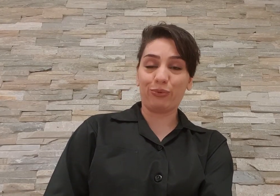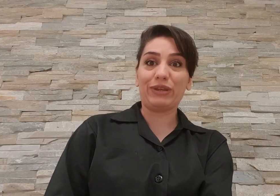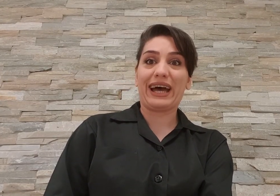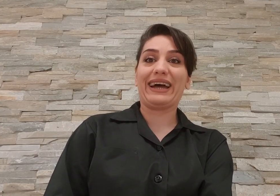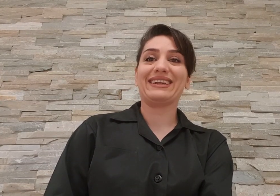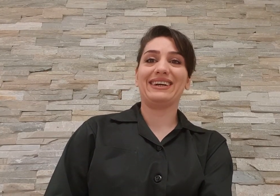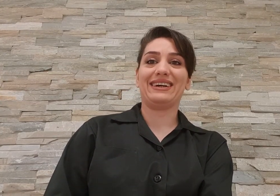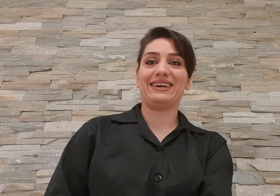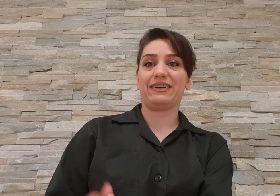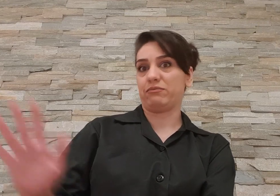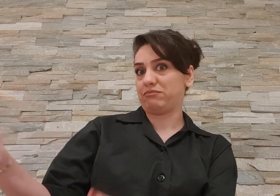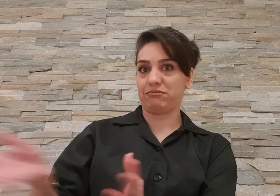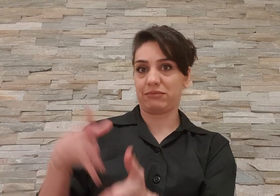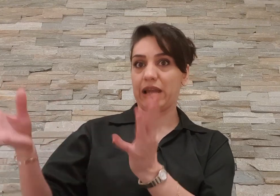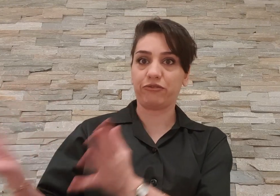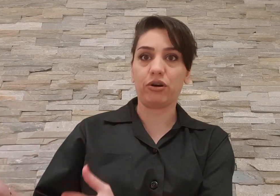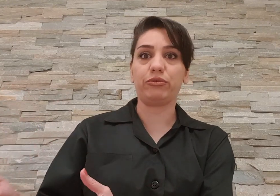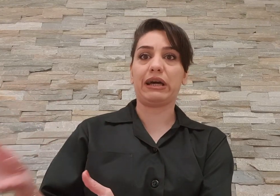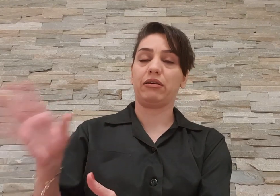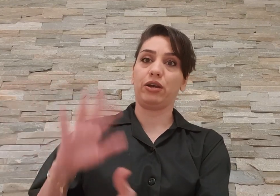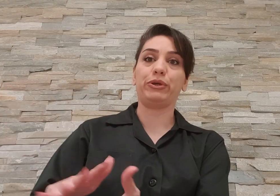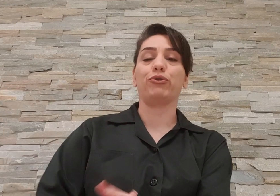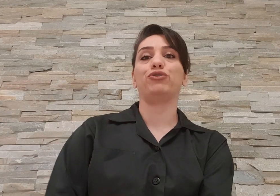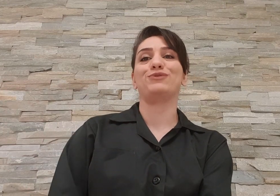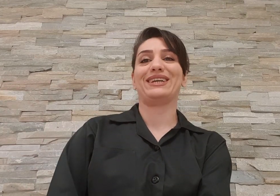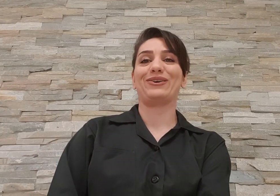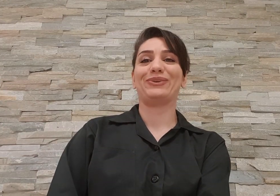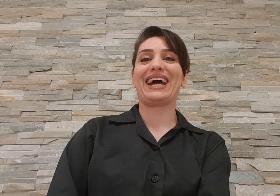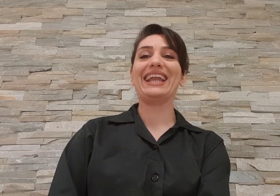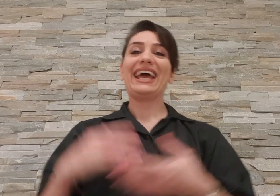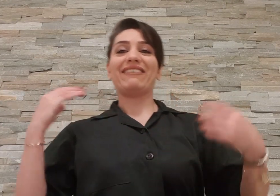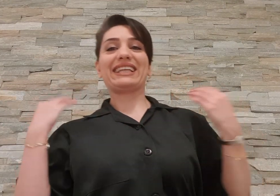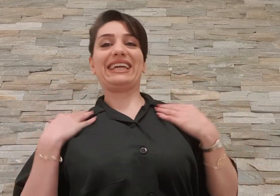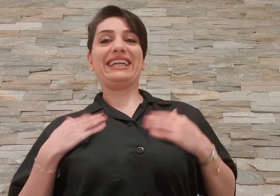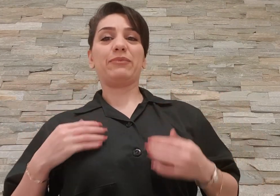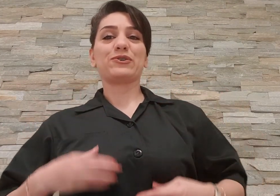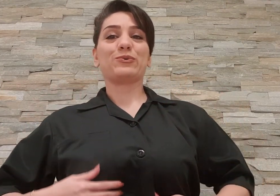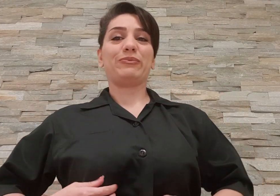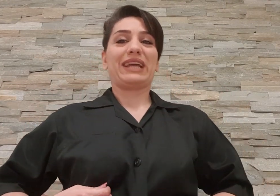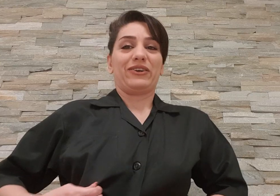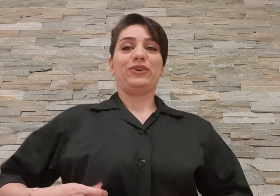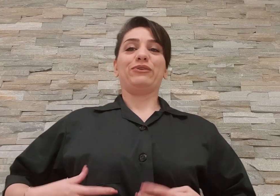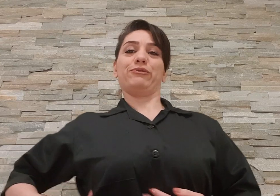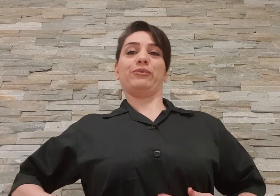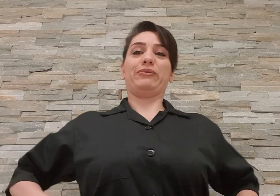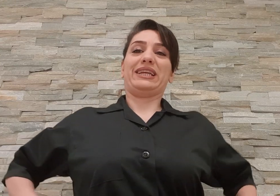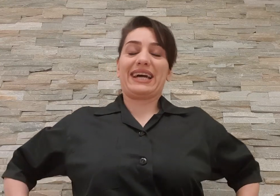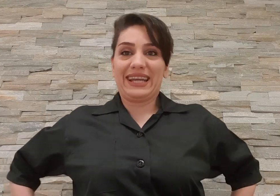بودن خلافکار بودن حالا یا بیگناه تو زندان بودن وقتی که این لباس رو ببینن و این یونیفورم رو ببینن